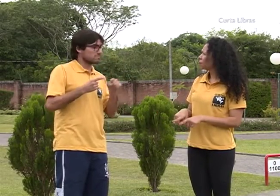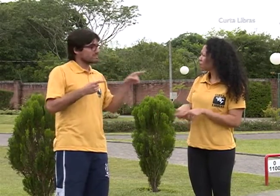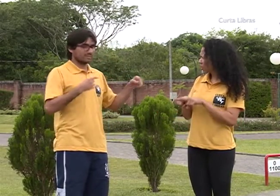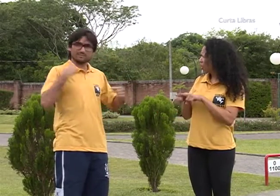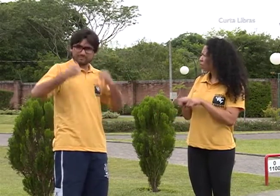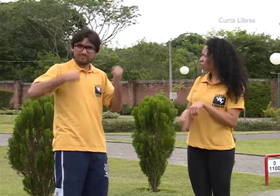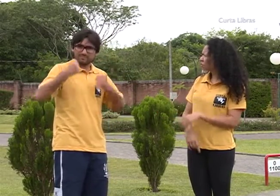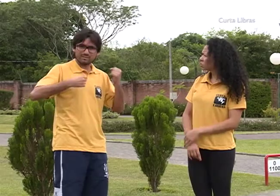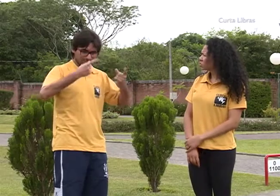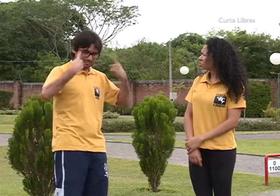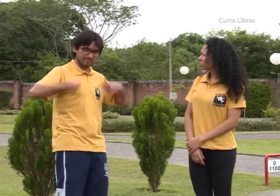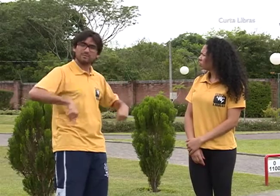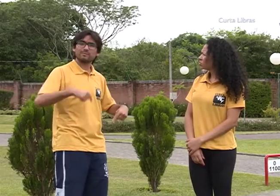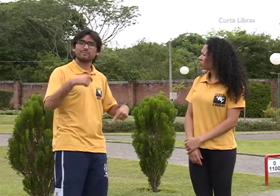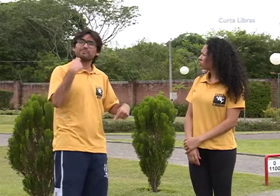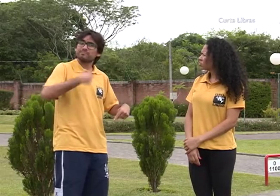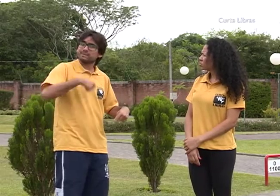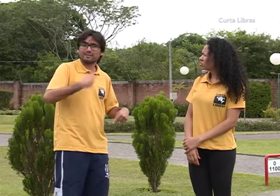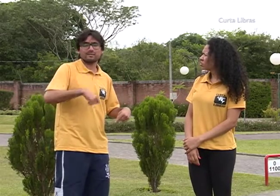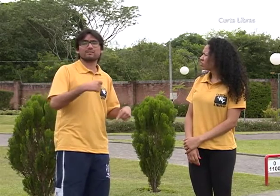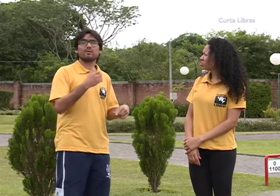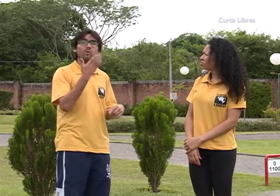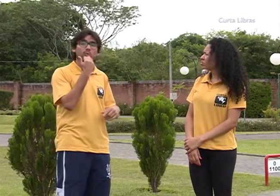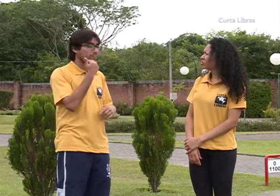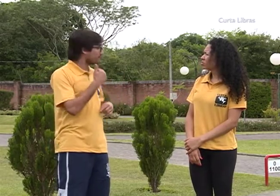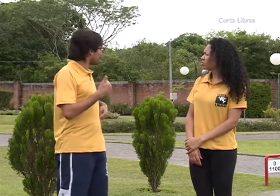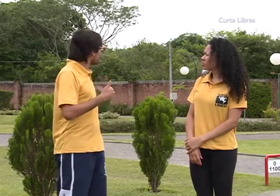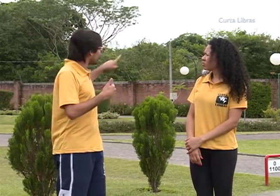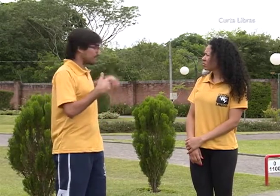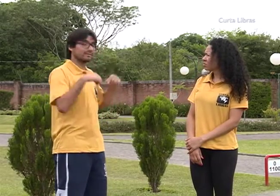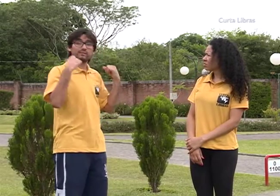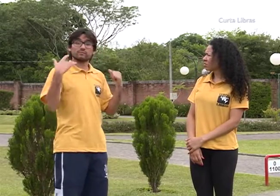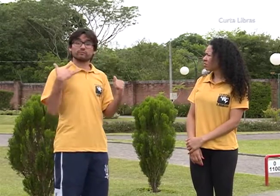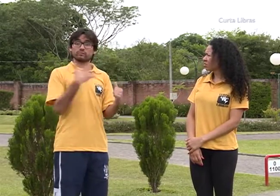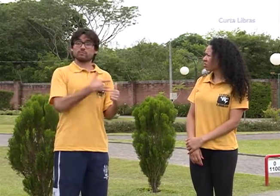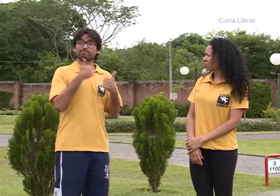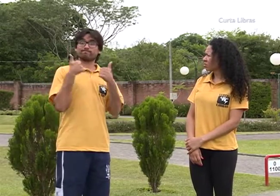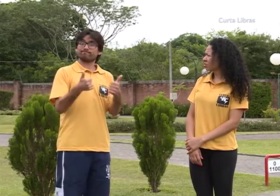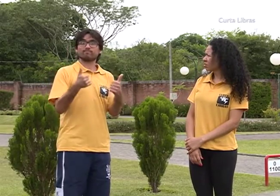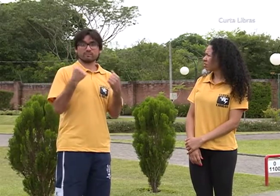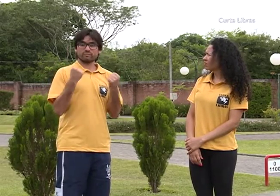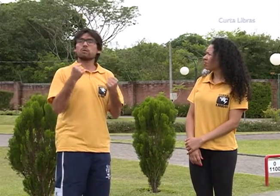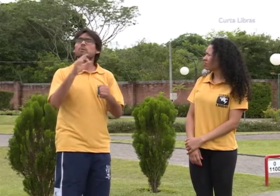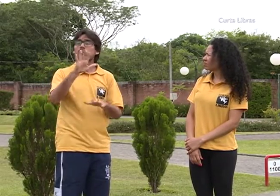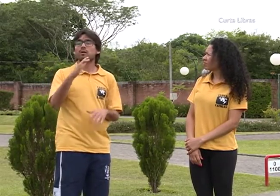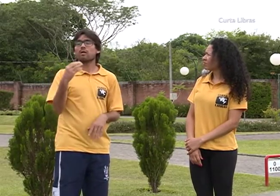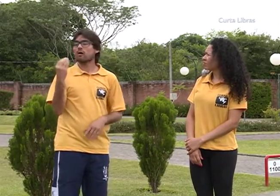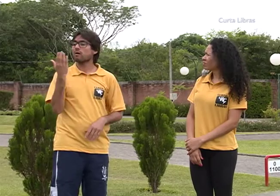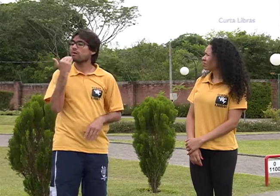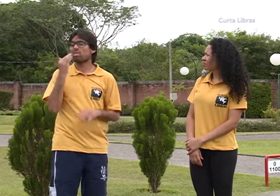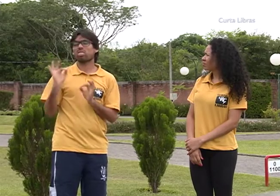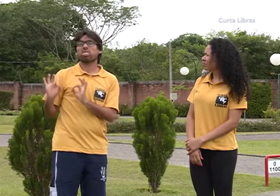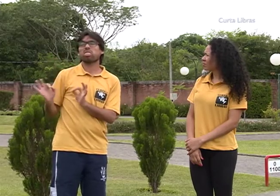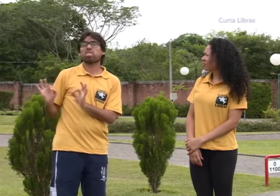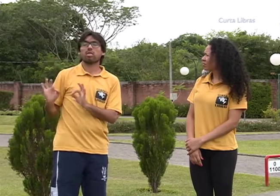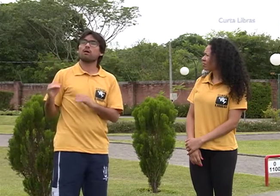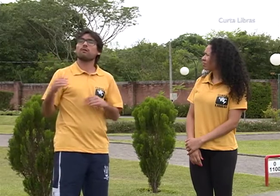é importante. Porque a atividade de corrida associada com essa alimentação adequada é imprescindível para a saúde.